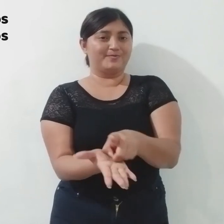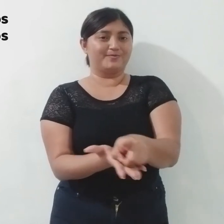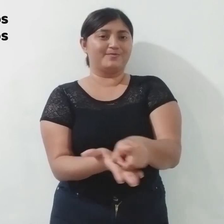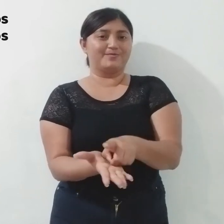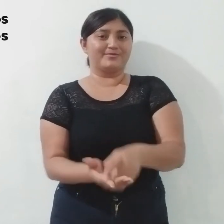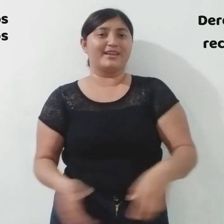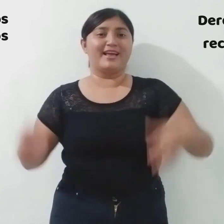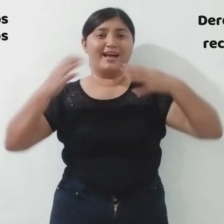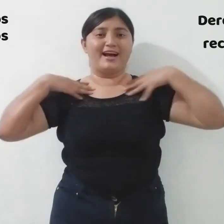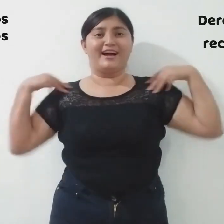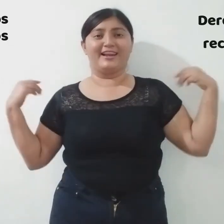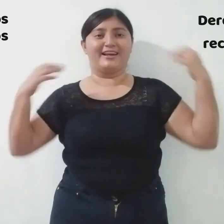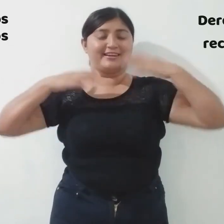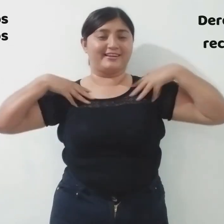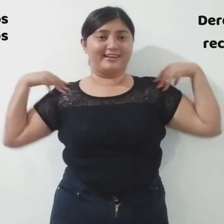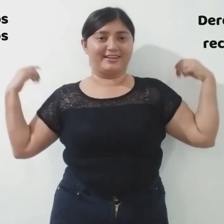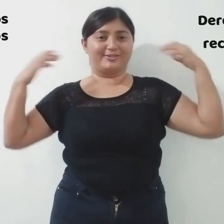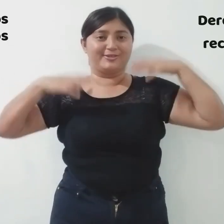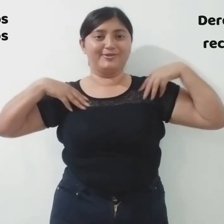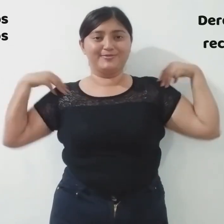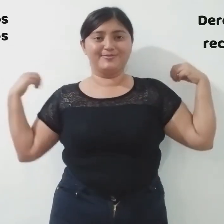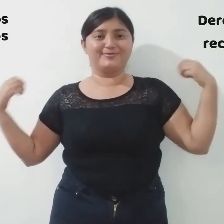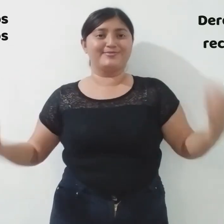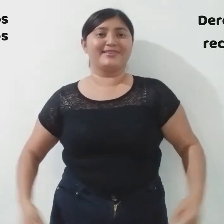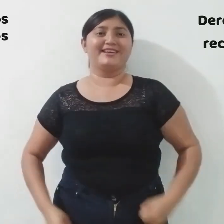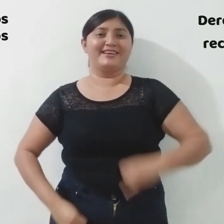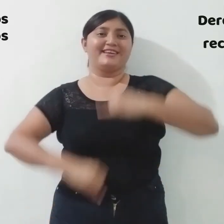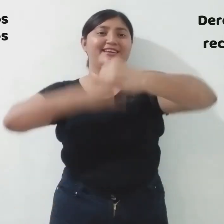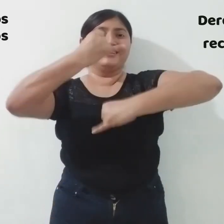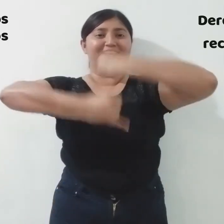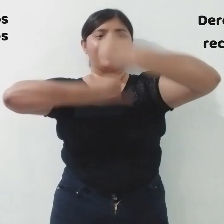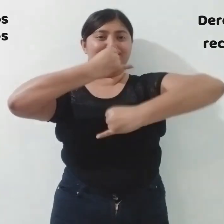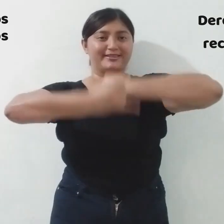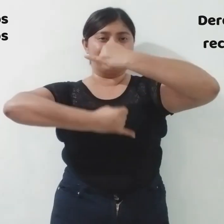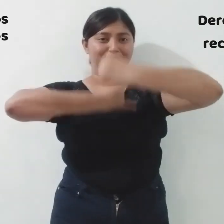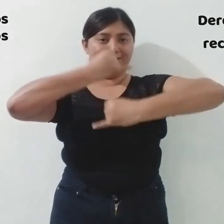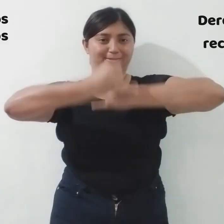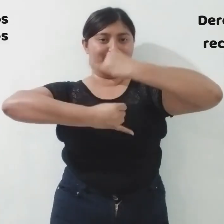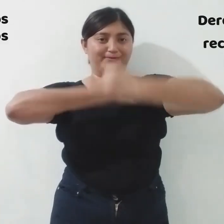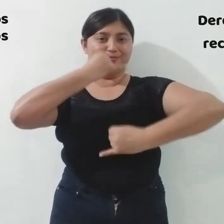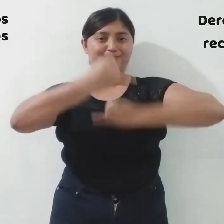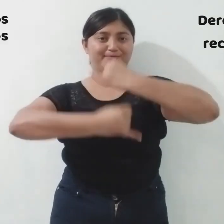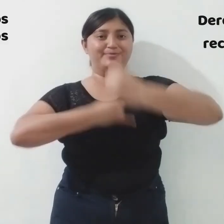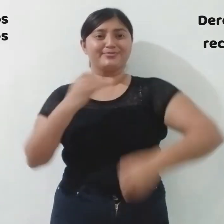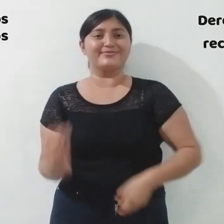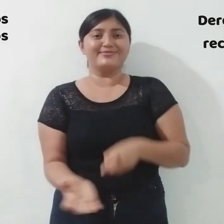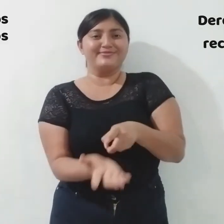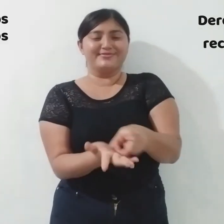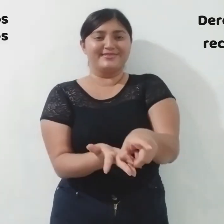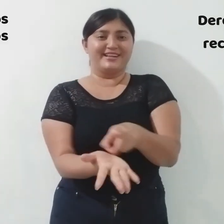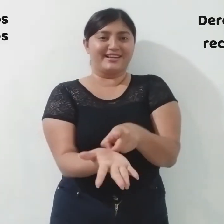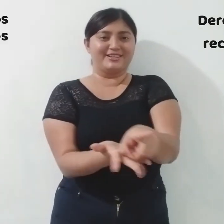a la recreación y esparcimiento, derecho